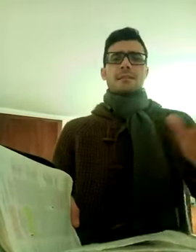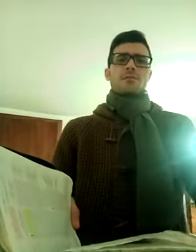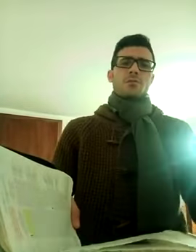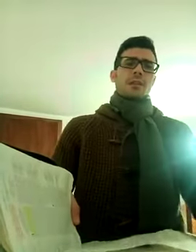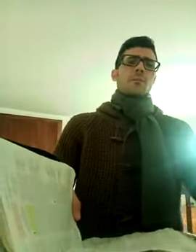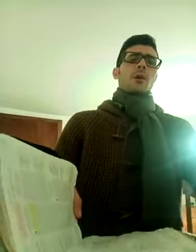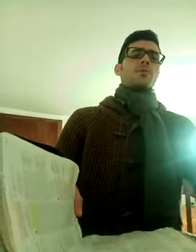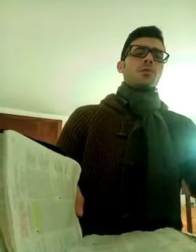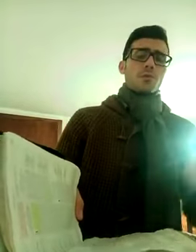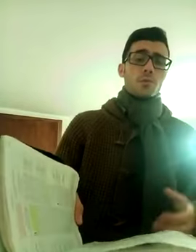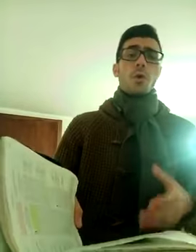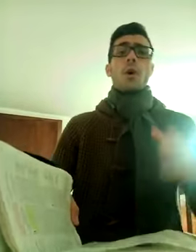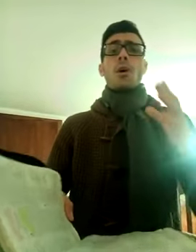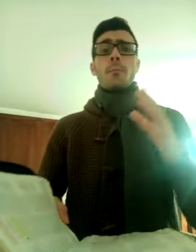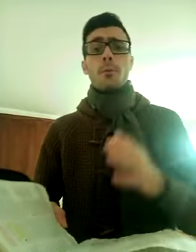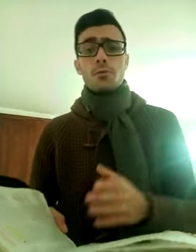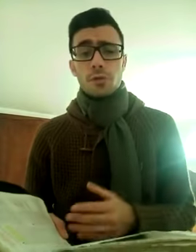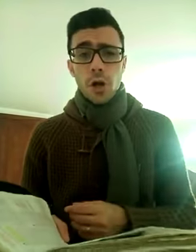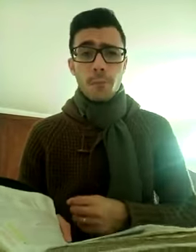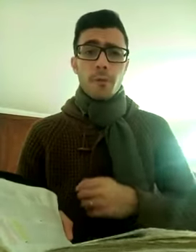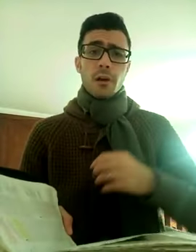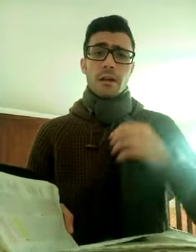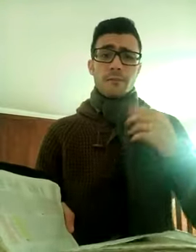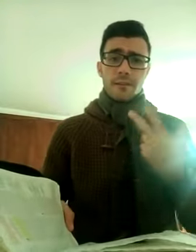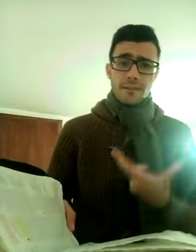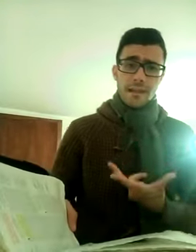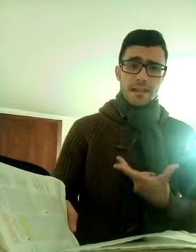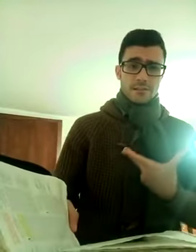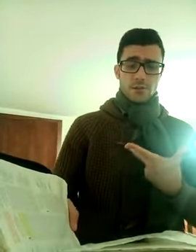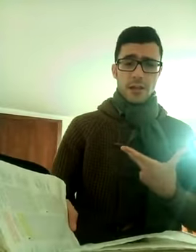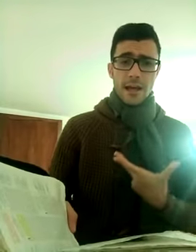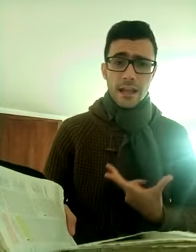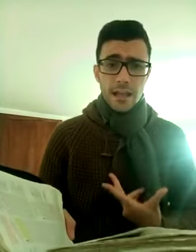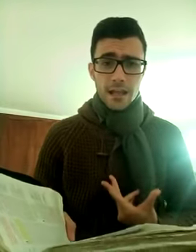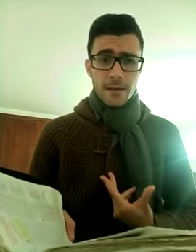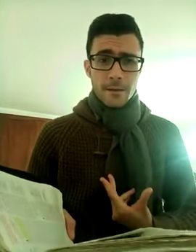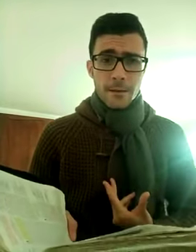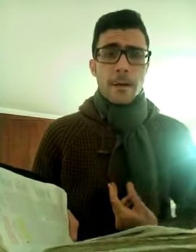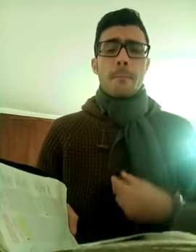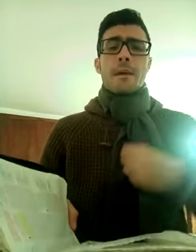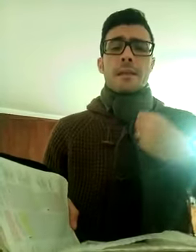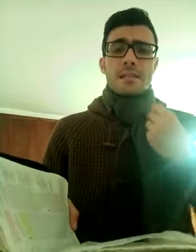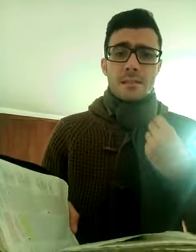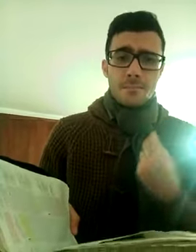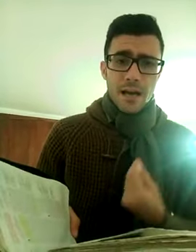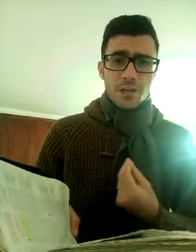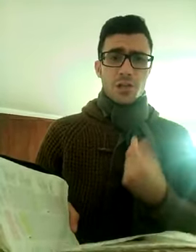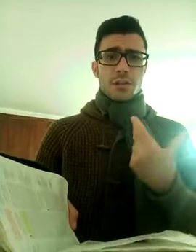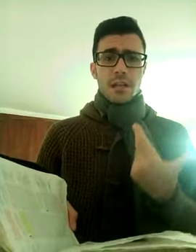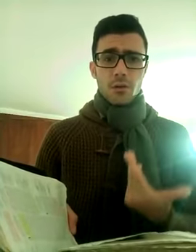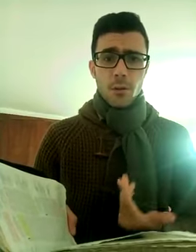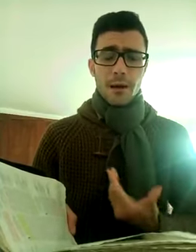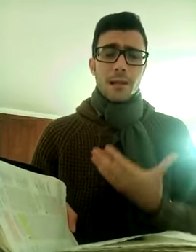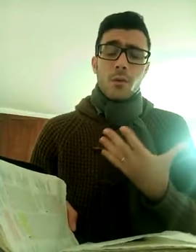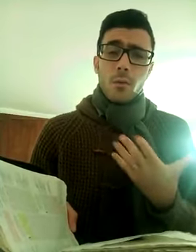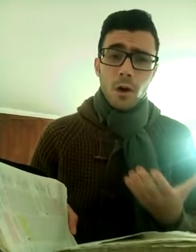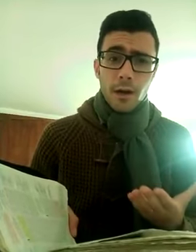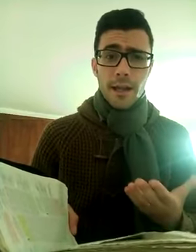sei solo innamorato di Gesù? purtroppo, cari fratelli e sorelle, mi dispiace dirlo a malincuore,